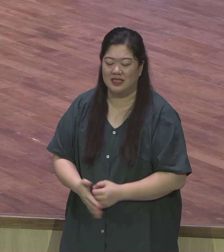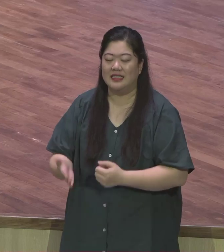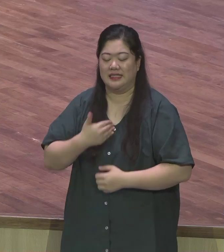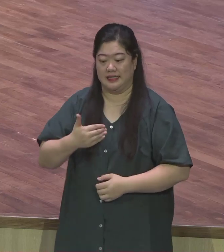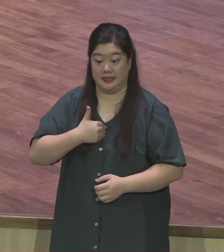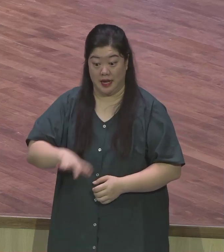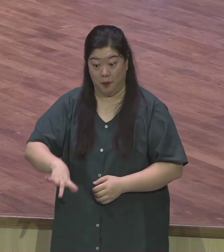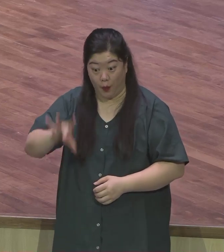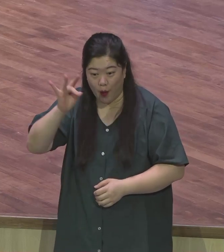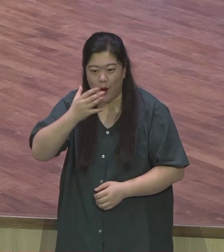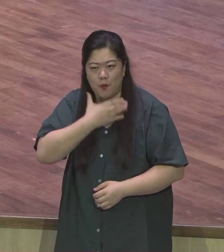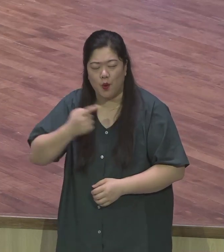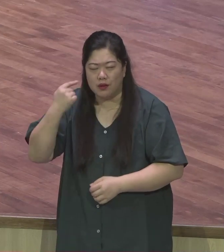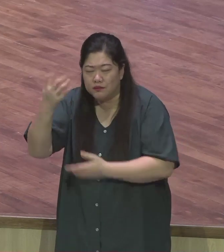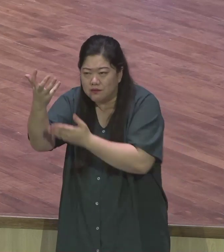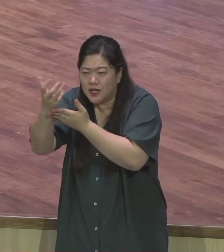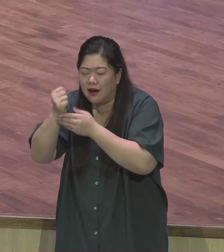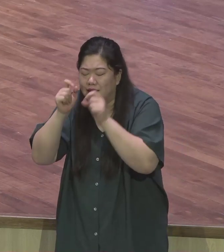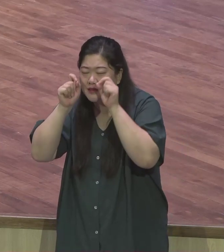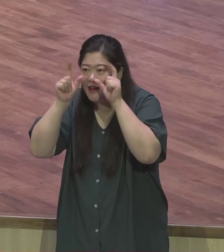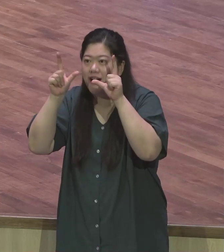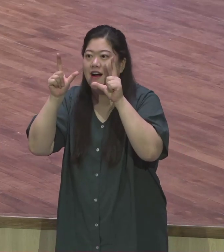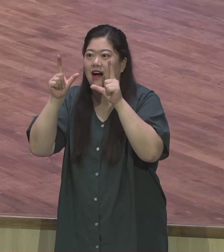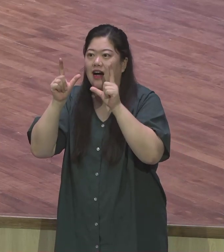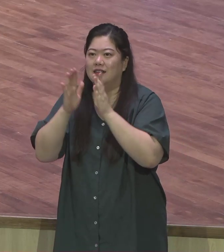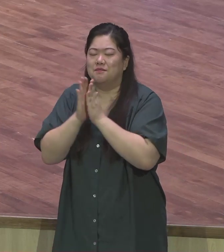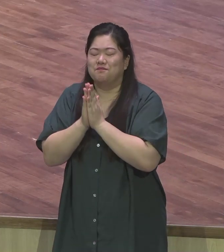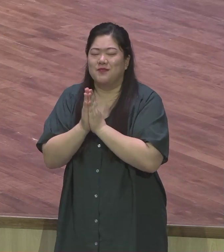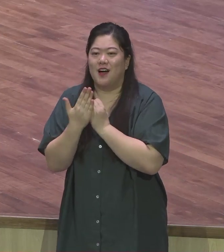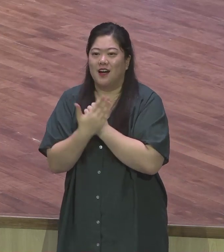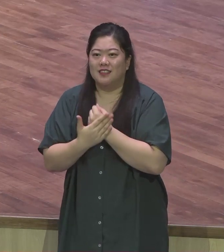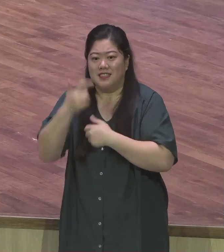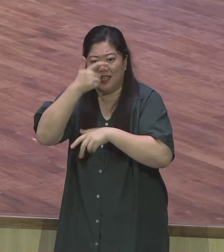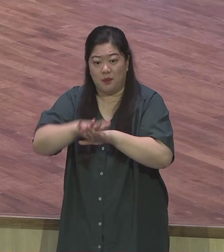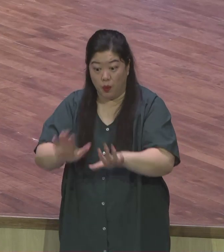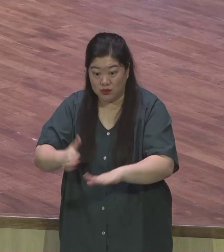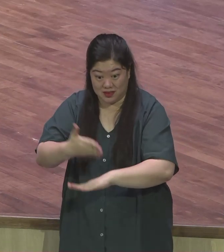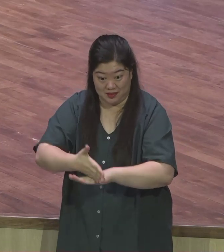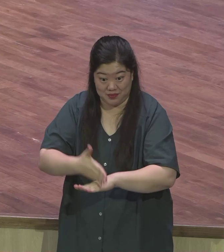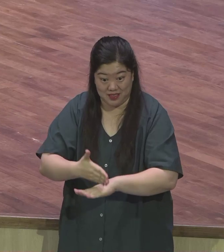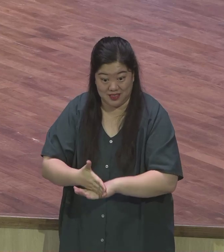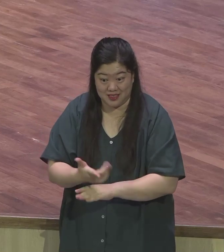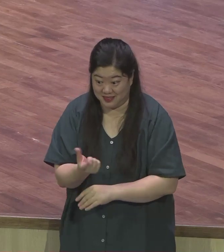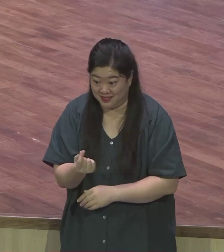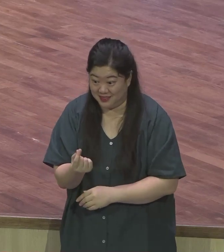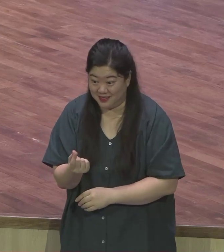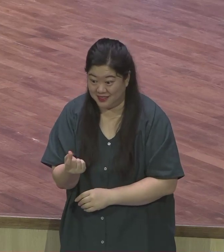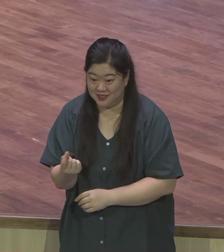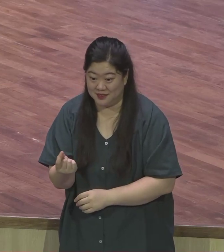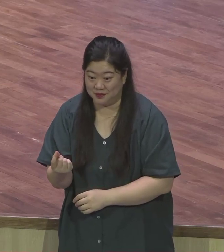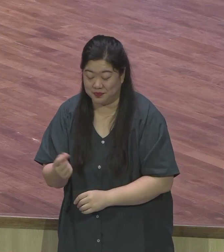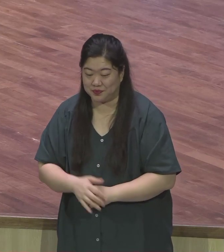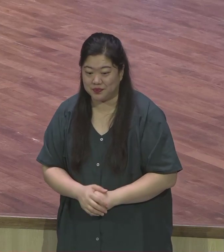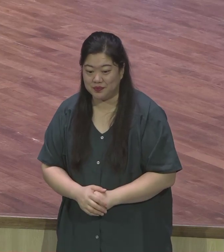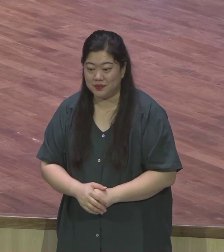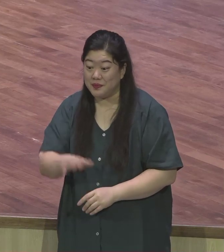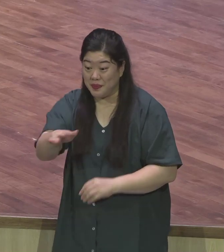이 기도의 자리에 나와 있다는 것이 여러분 얼마나 큰 감사하고 은혜인지를 모릅니다 우리가 심리학적으로 상대가 좀